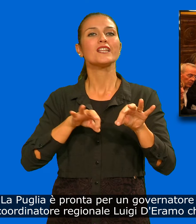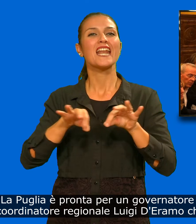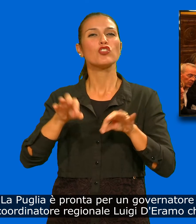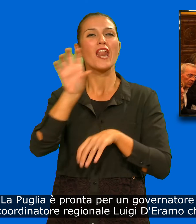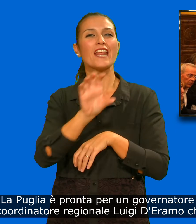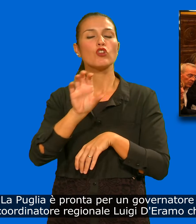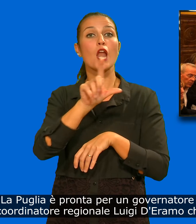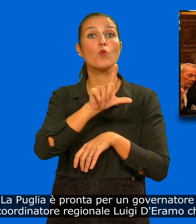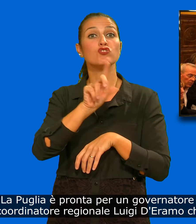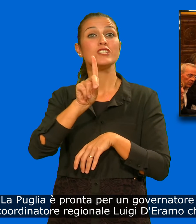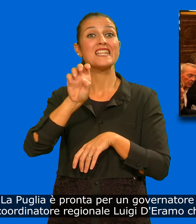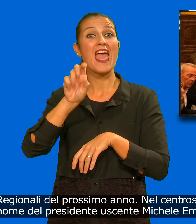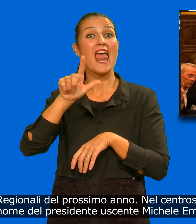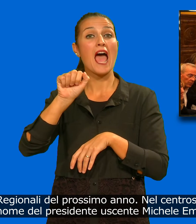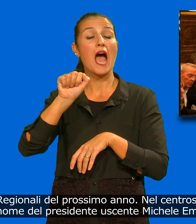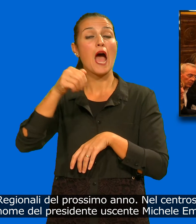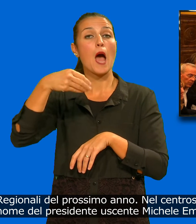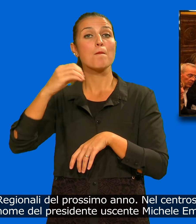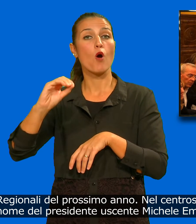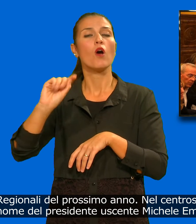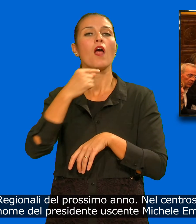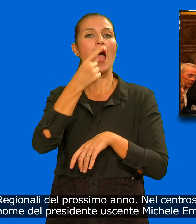che lancia la sfida per le regionali del prossimo anno.